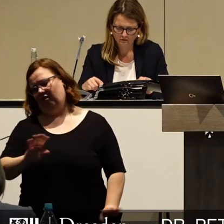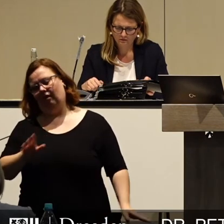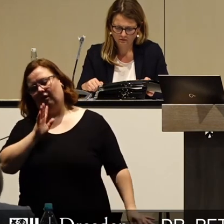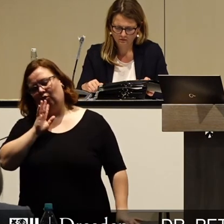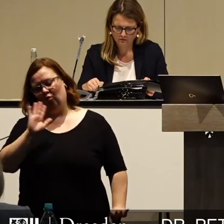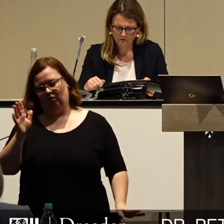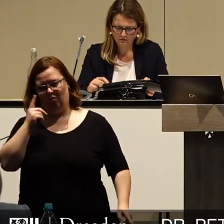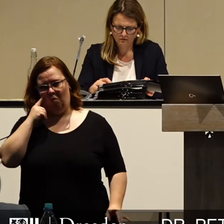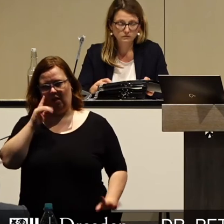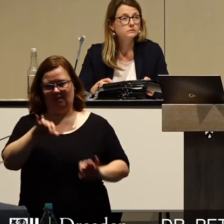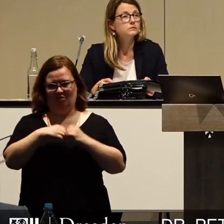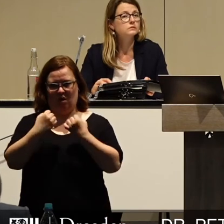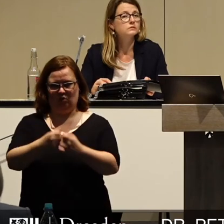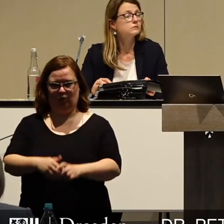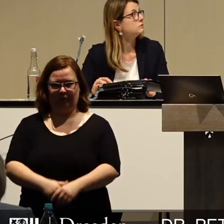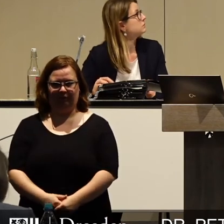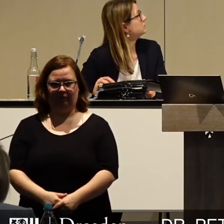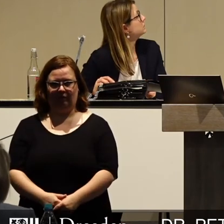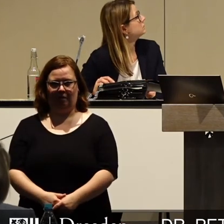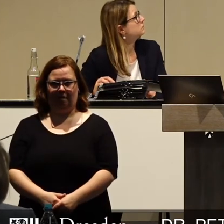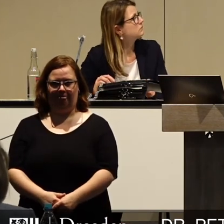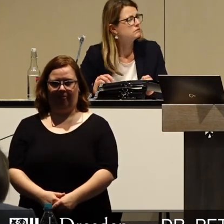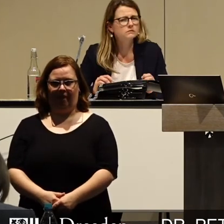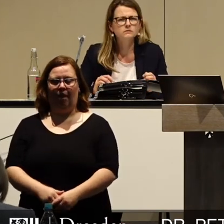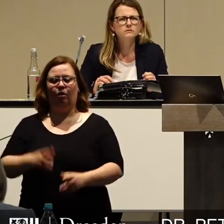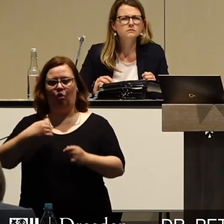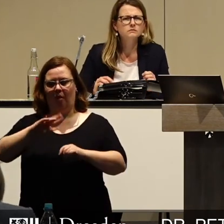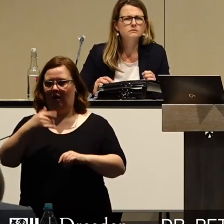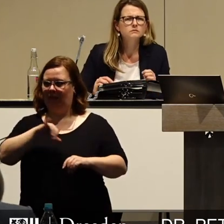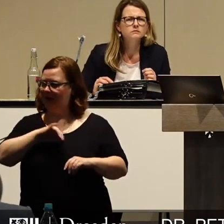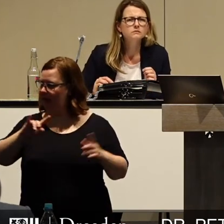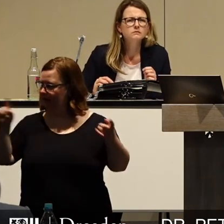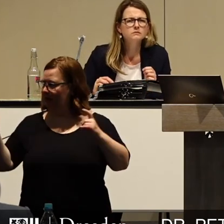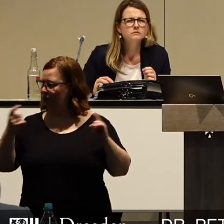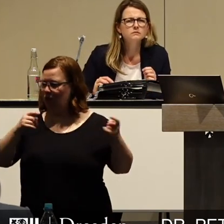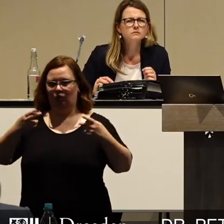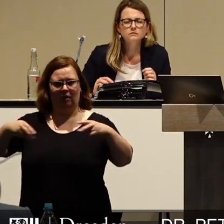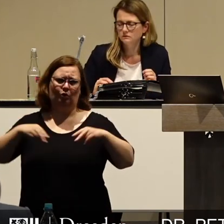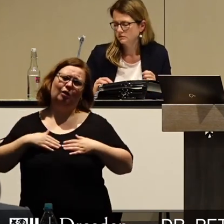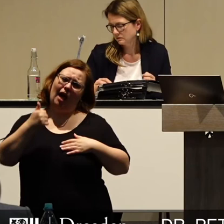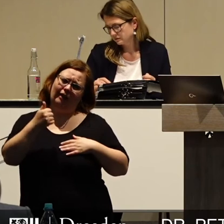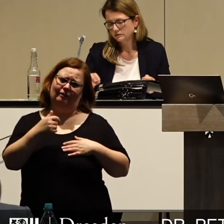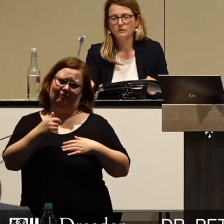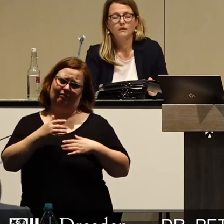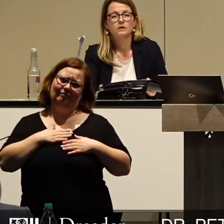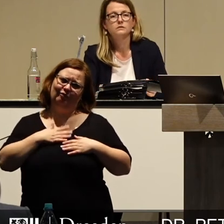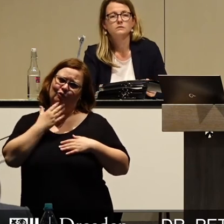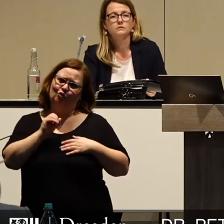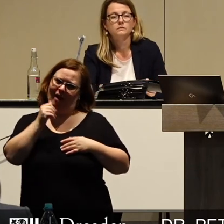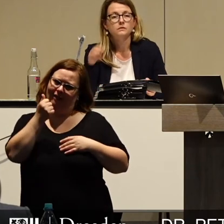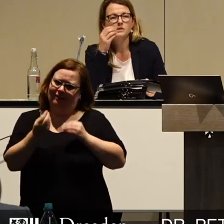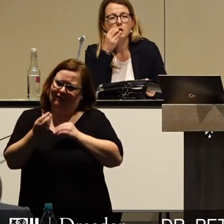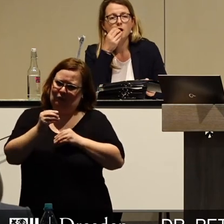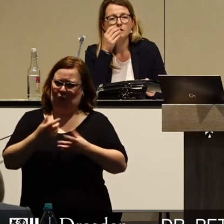Lage im gegenwärtigen Moment. Aber eine kurze Reflexion der Debatte von vorhin. Gönnen Sie mir vielleicht bitte noch,